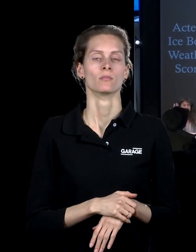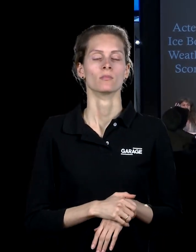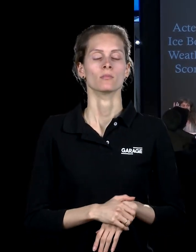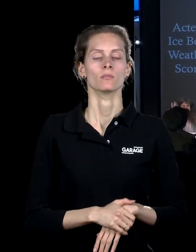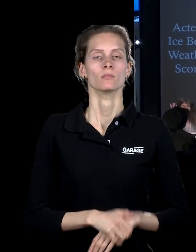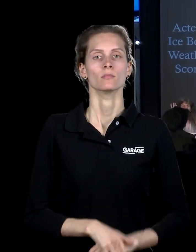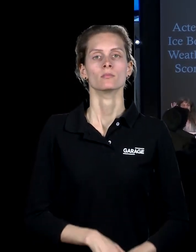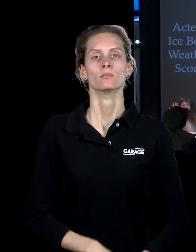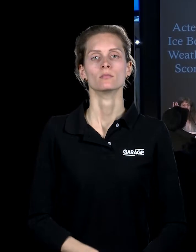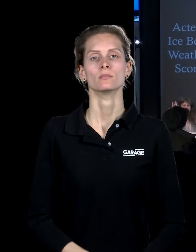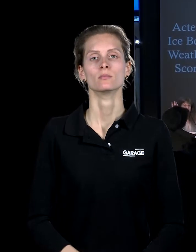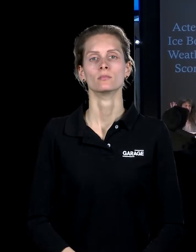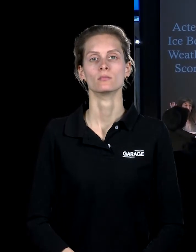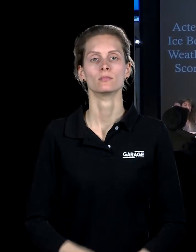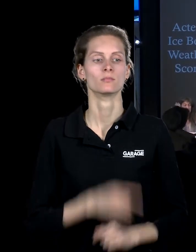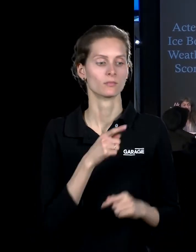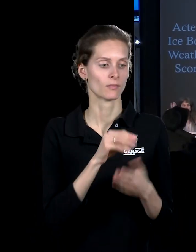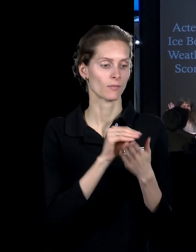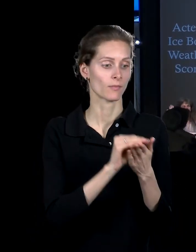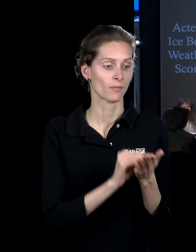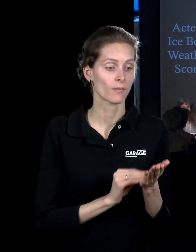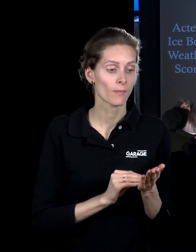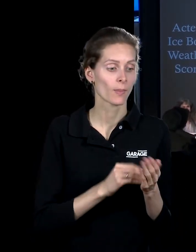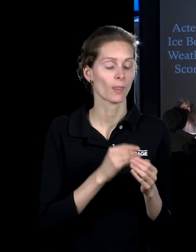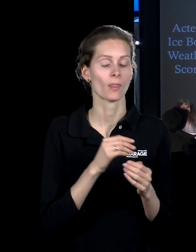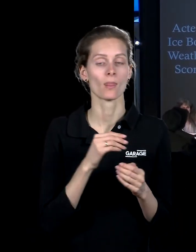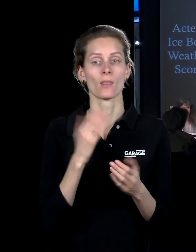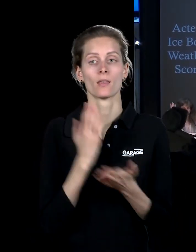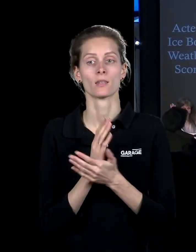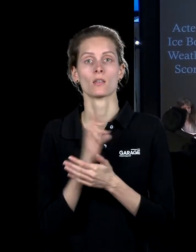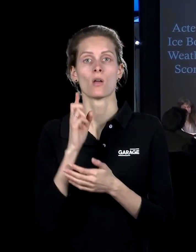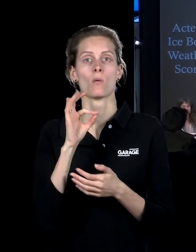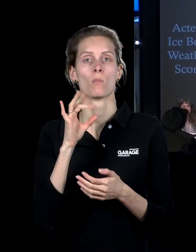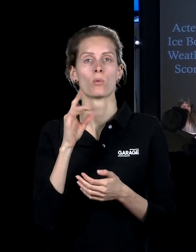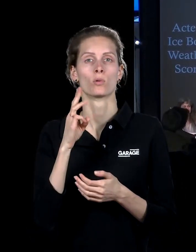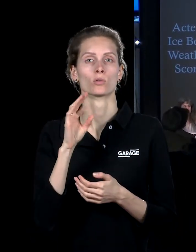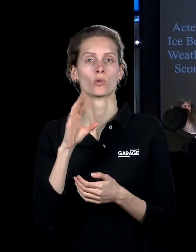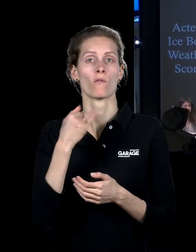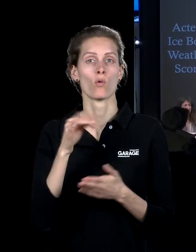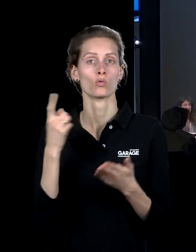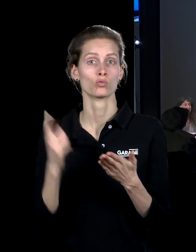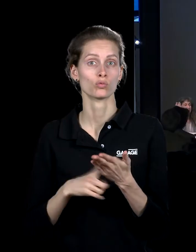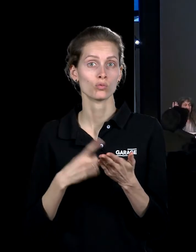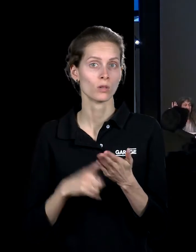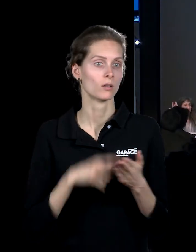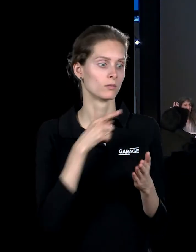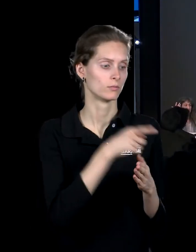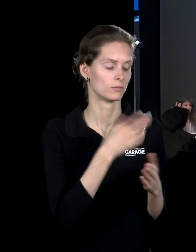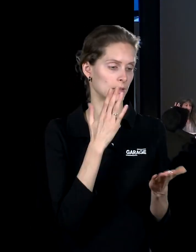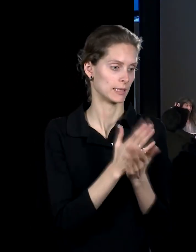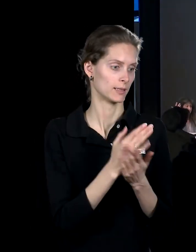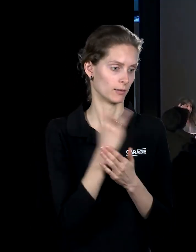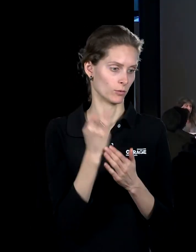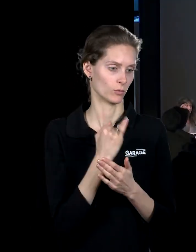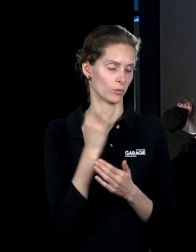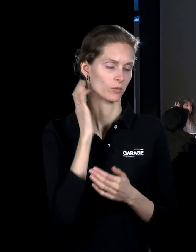сделано по этому дневнику, бытовому журналу, который описан в произведении Эдгара По. Следующая история